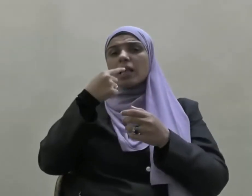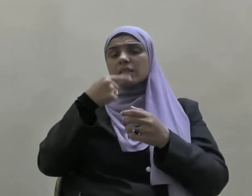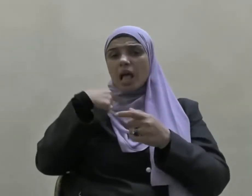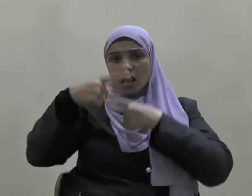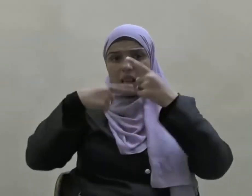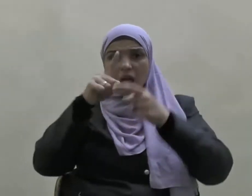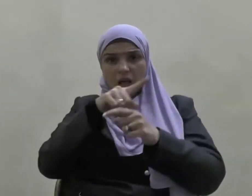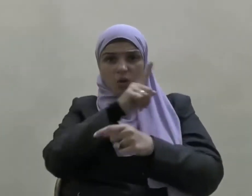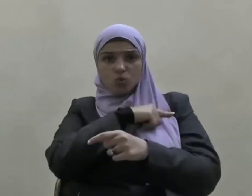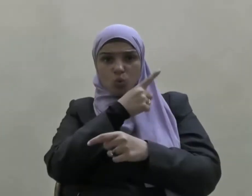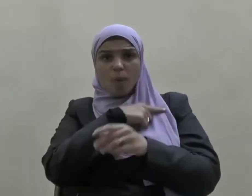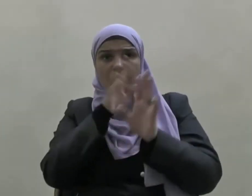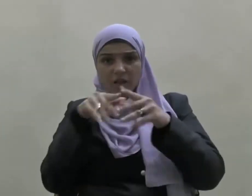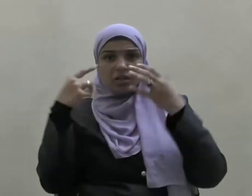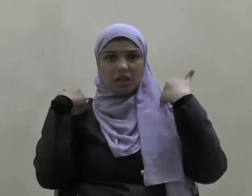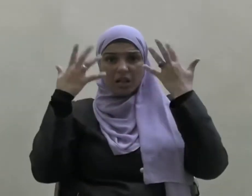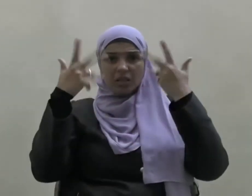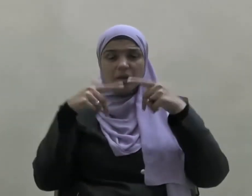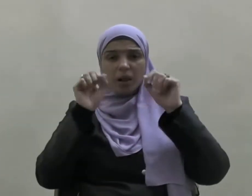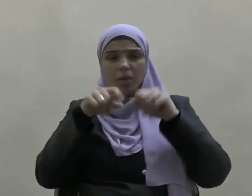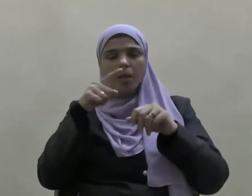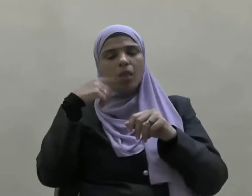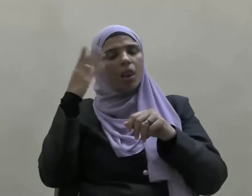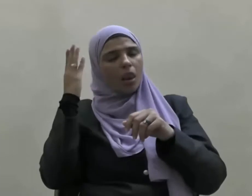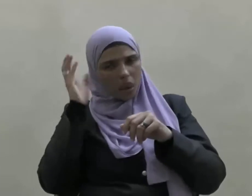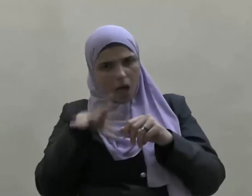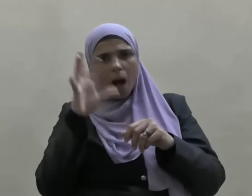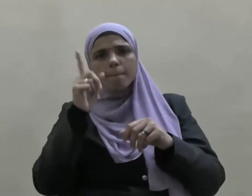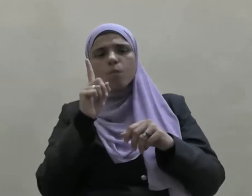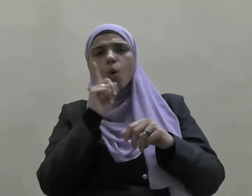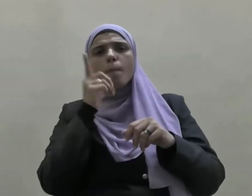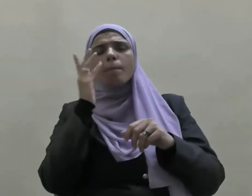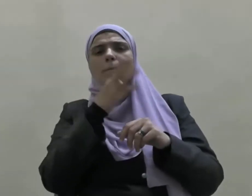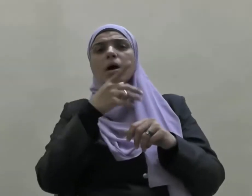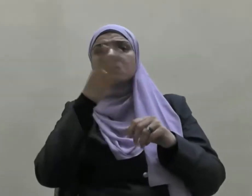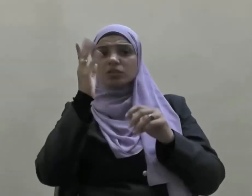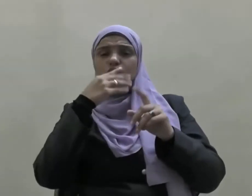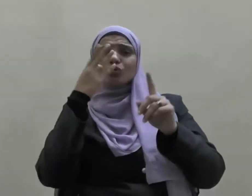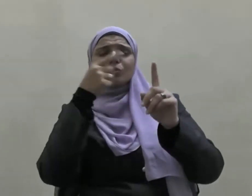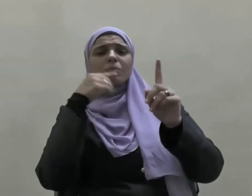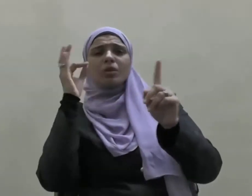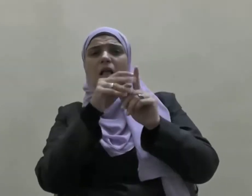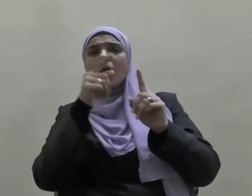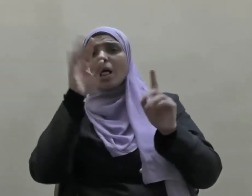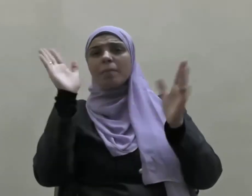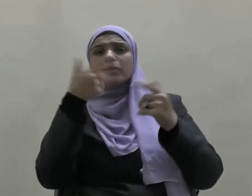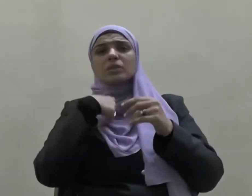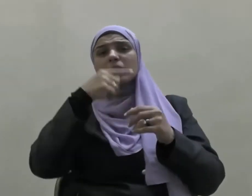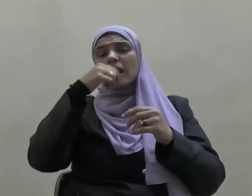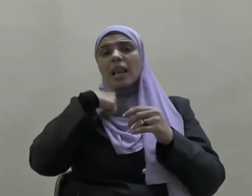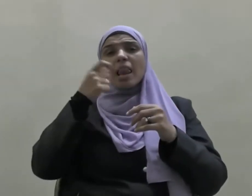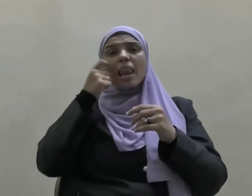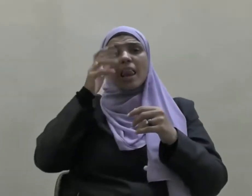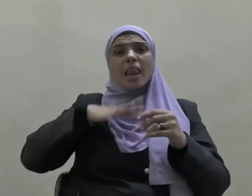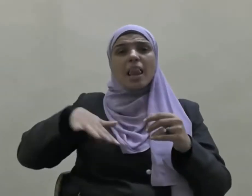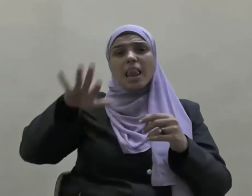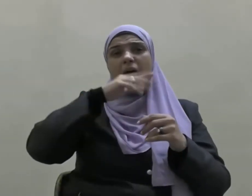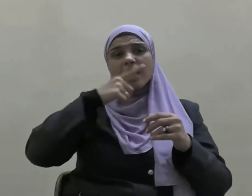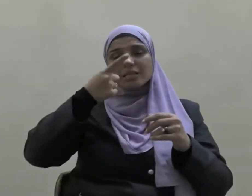ألسنتنا قال فكلتك أمك هل يكب الناس على مناخرهم في